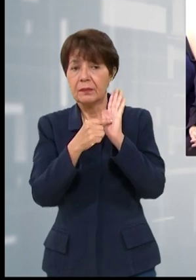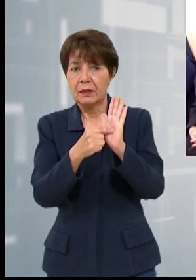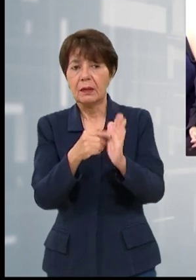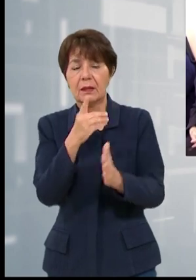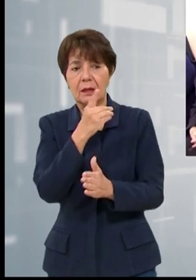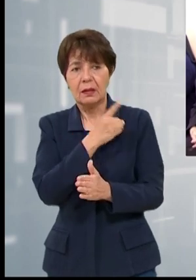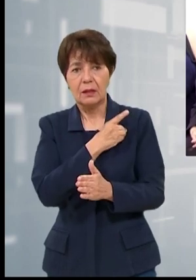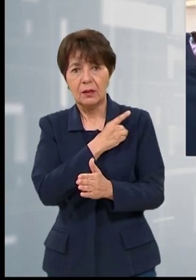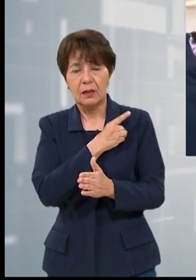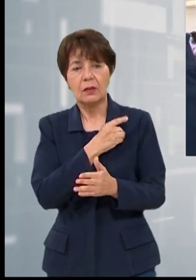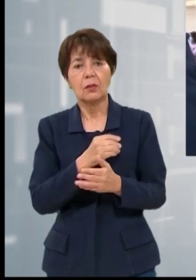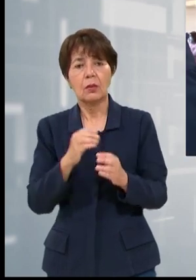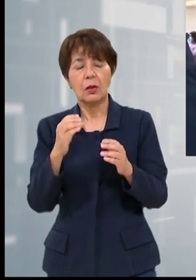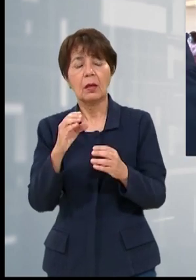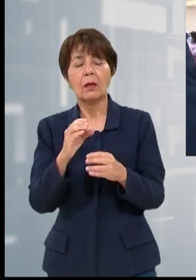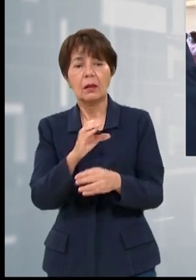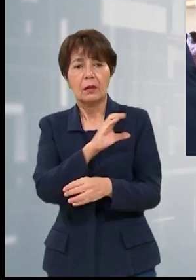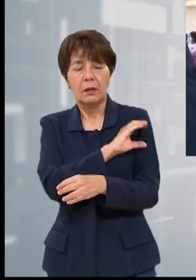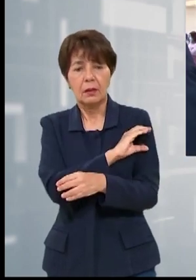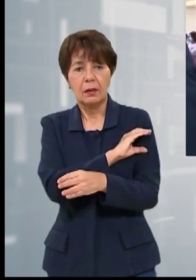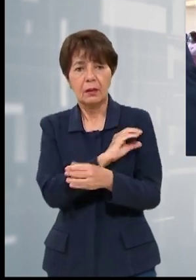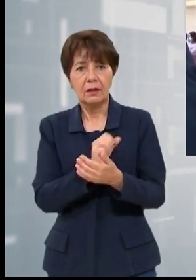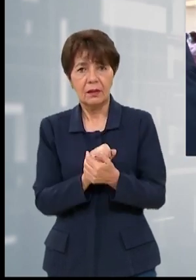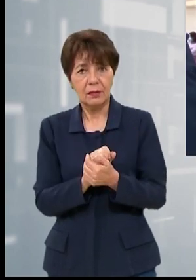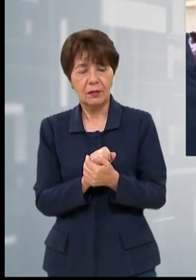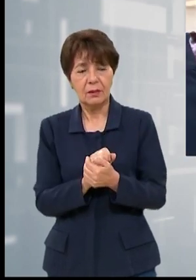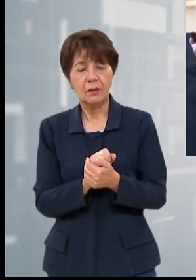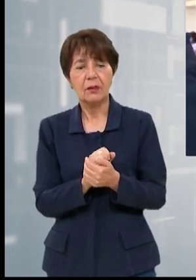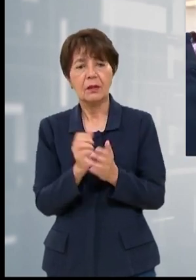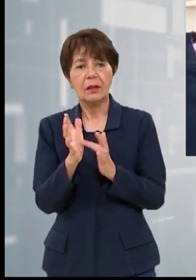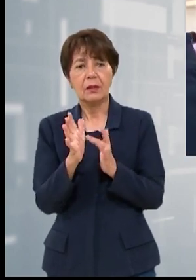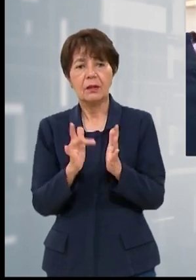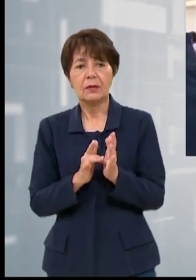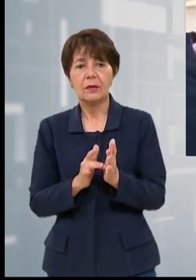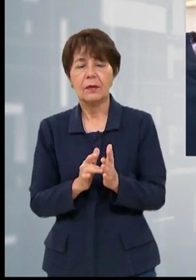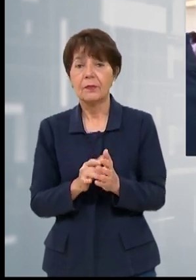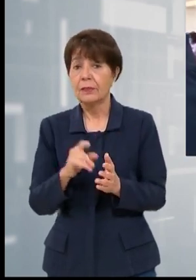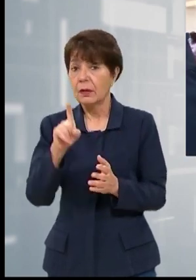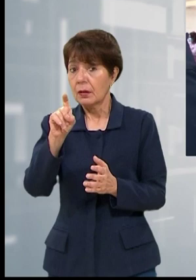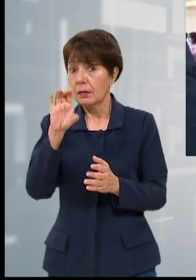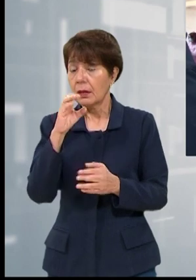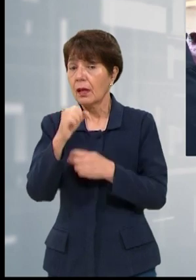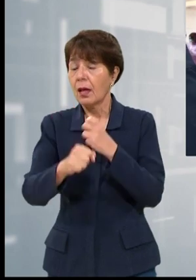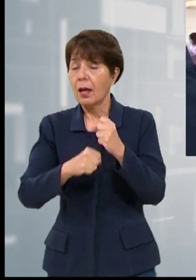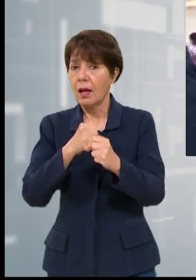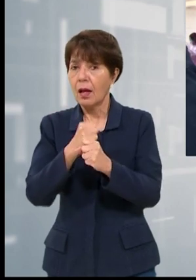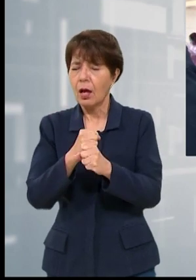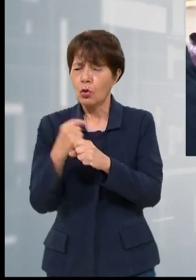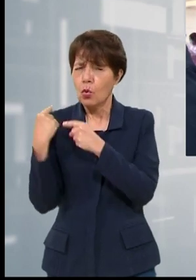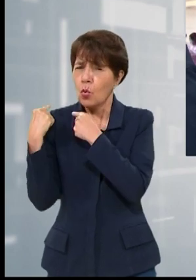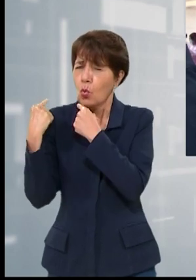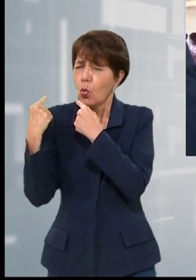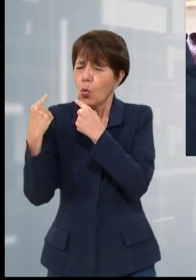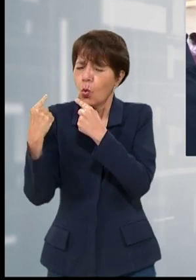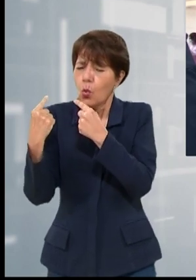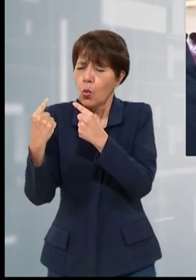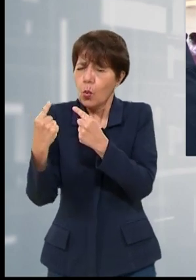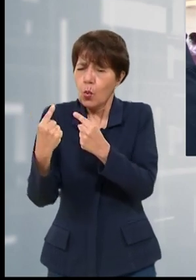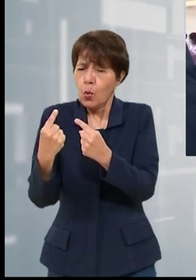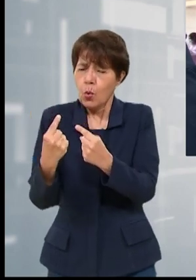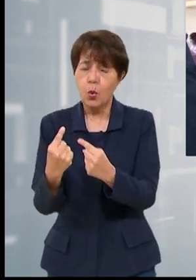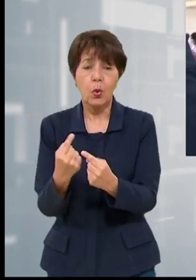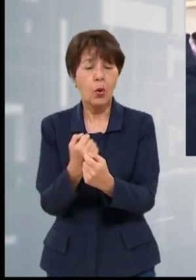Sagrado Corazón de Jesús. Cien años de amor y oblación en la Iglesia, donándonos